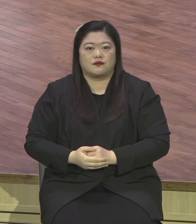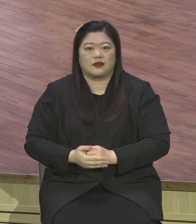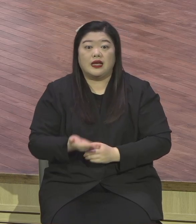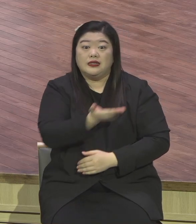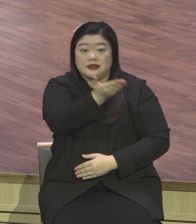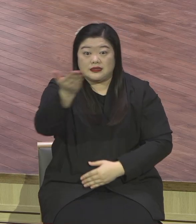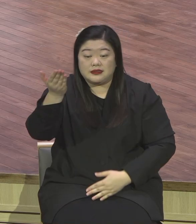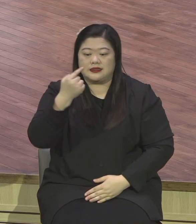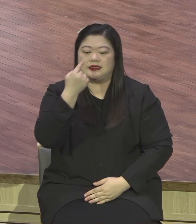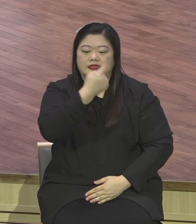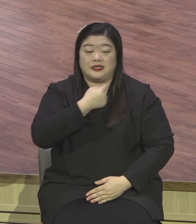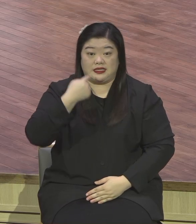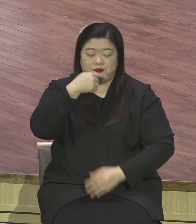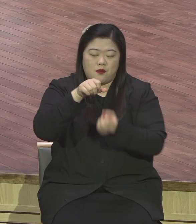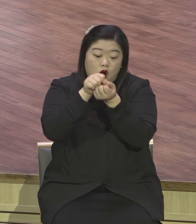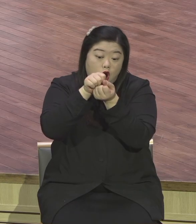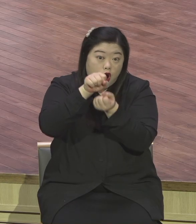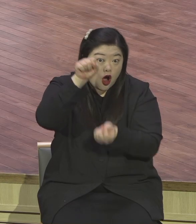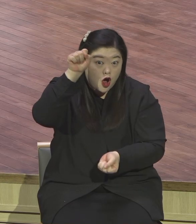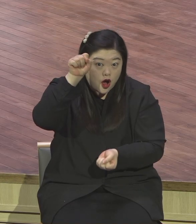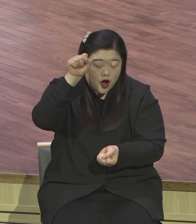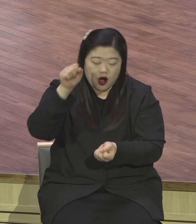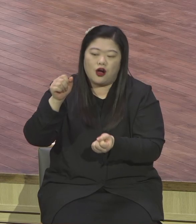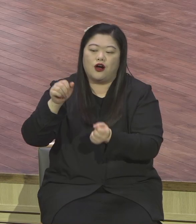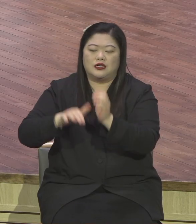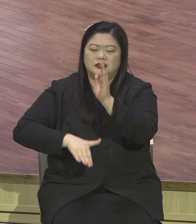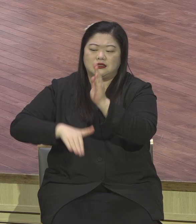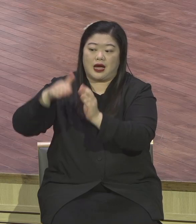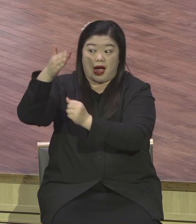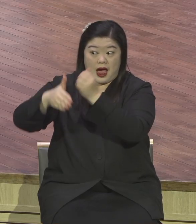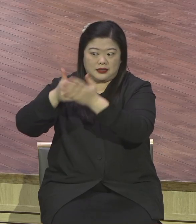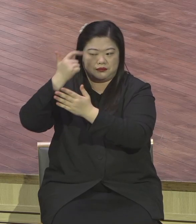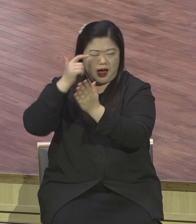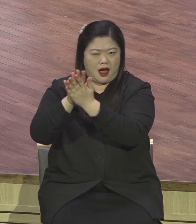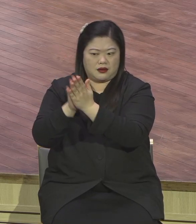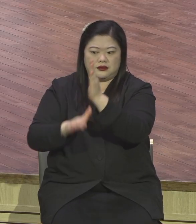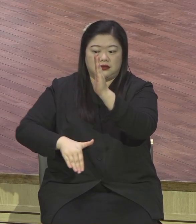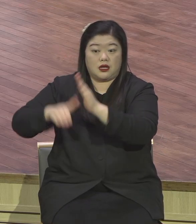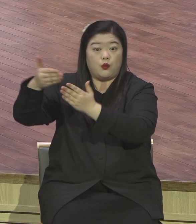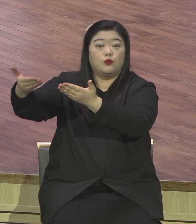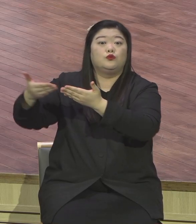말씀하셨지만은 이들은 이 언약을 붙잡지 않았어요.